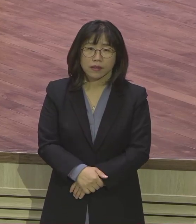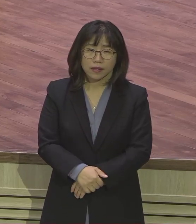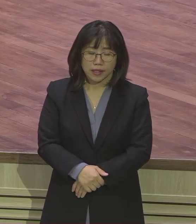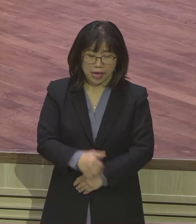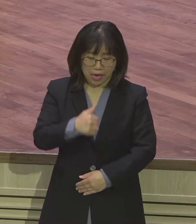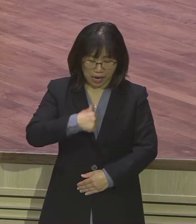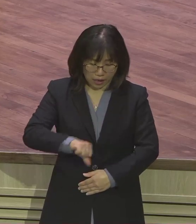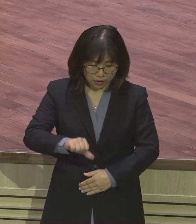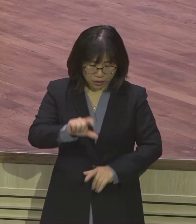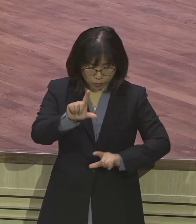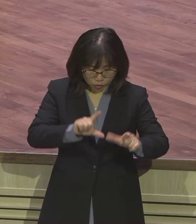달라.